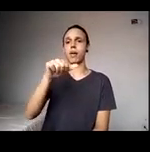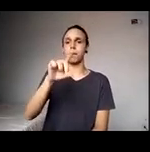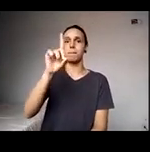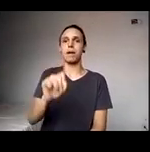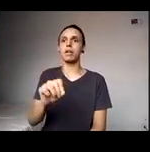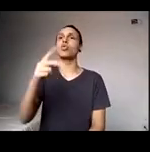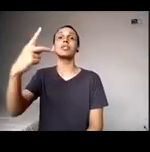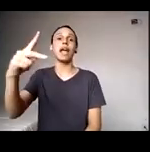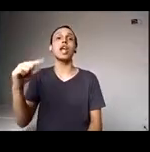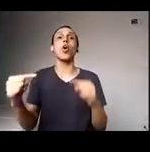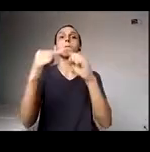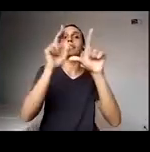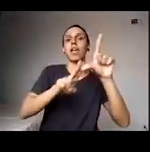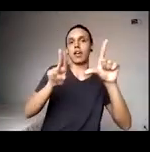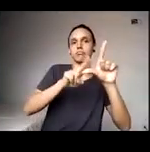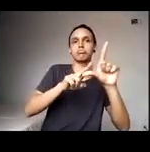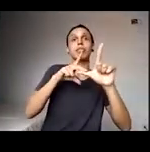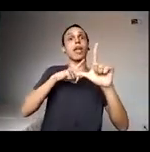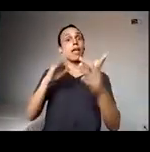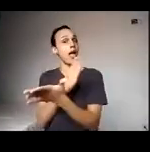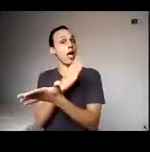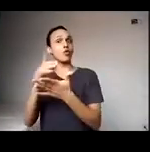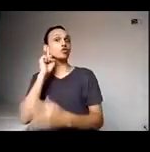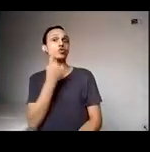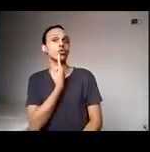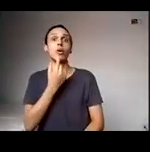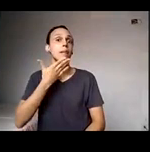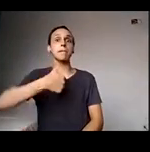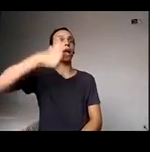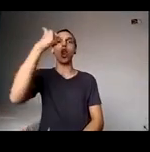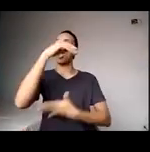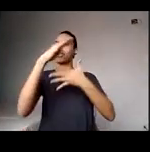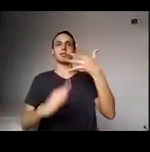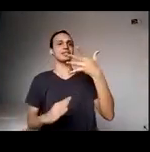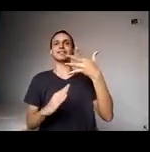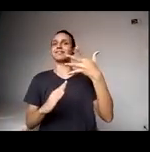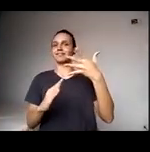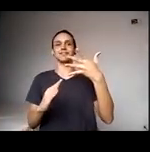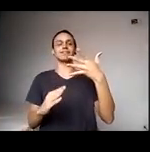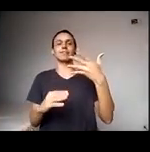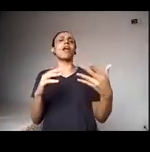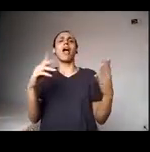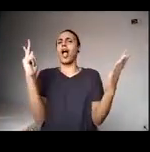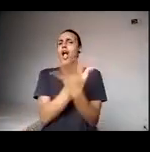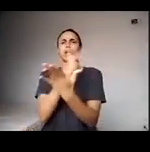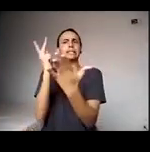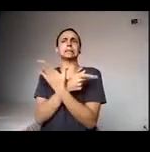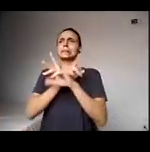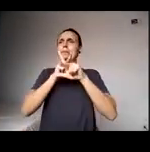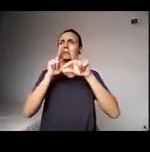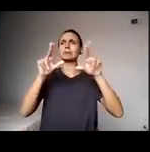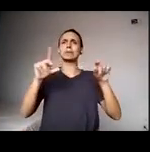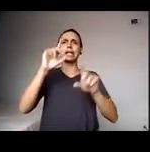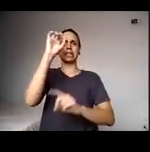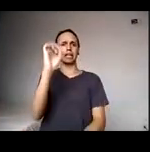mas tem grupos que Libras é o mais essencial. e assim acontece para diversas deficiências, em